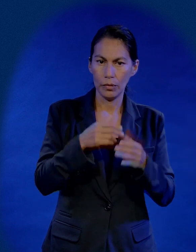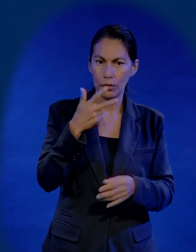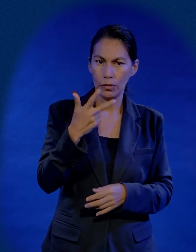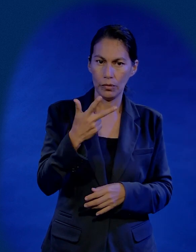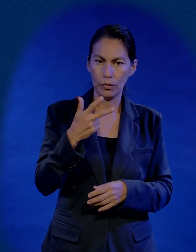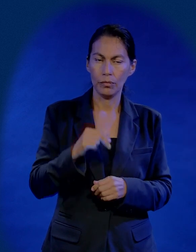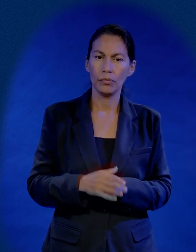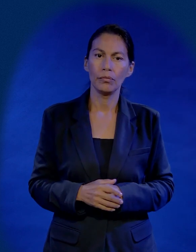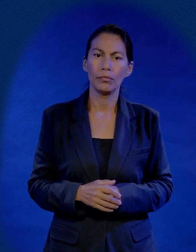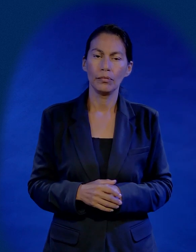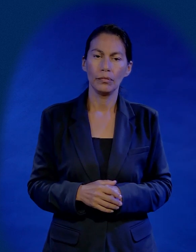Capítulo 8.